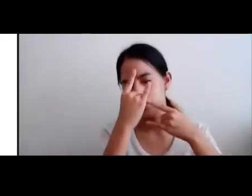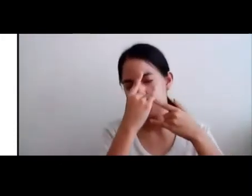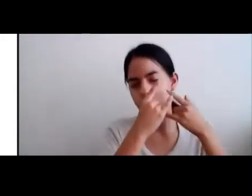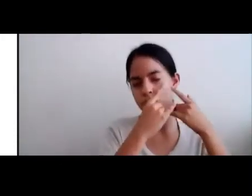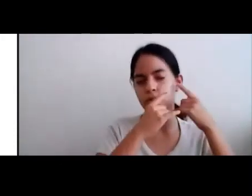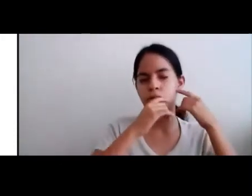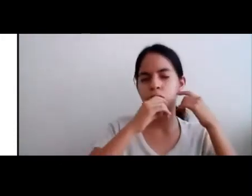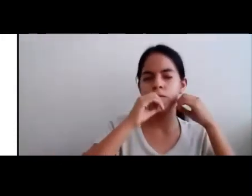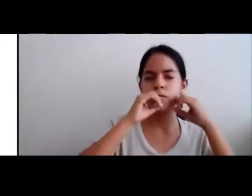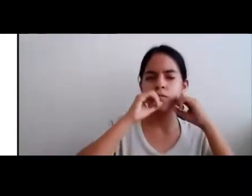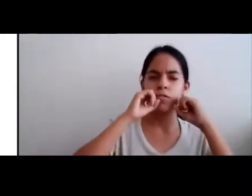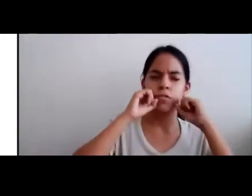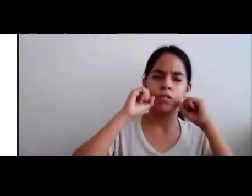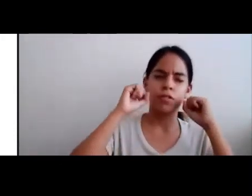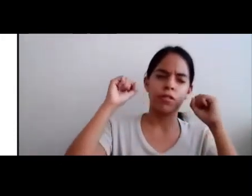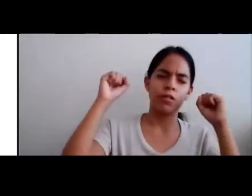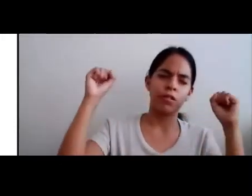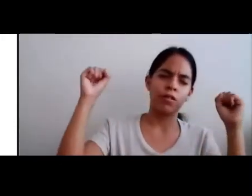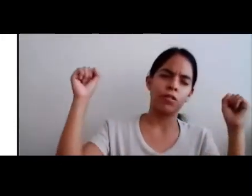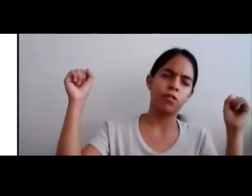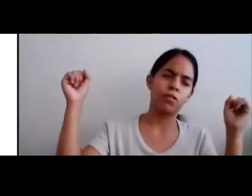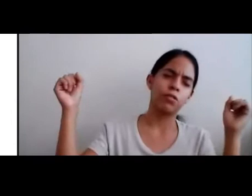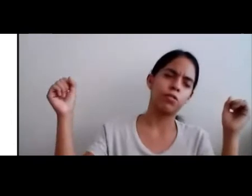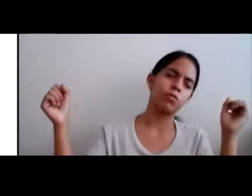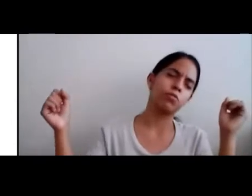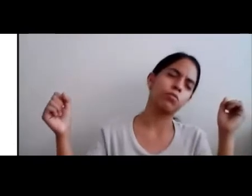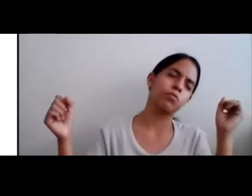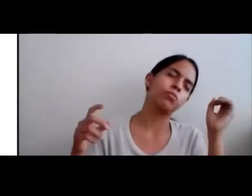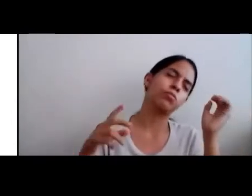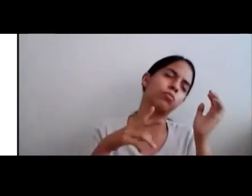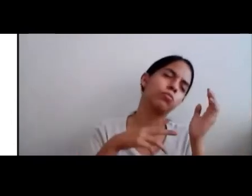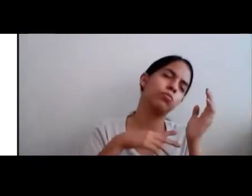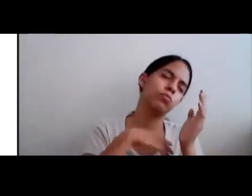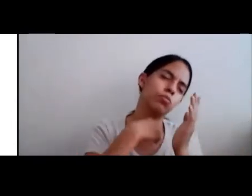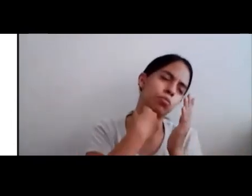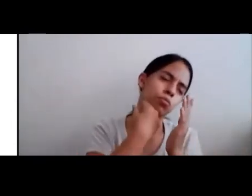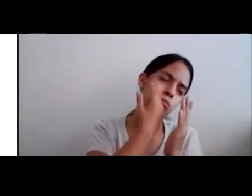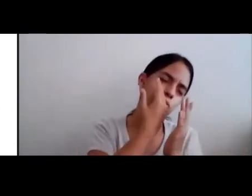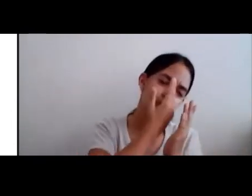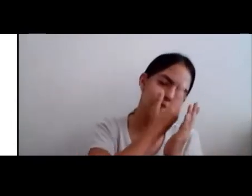Y un profundo Un profundo sueño